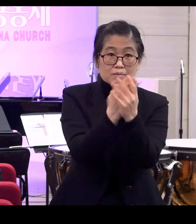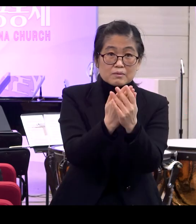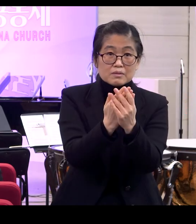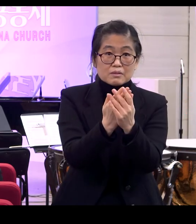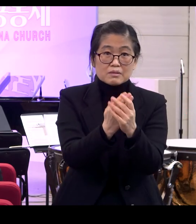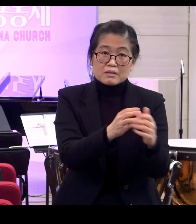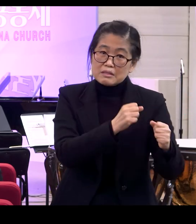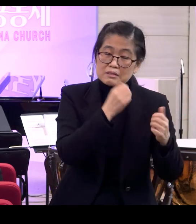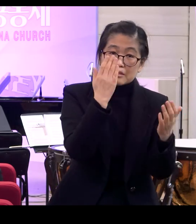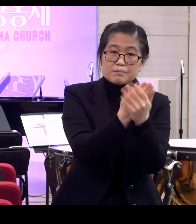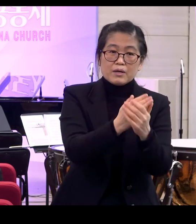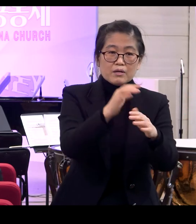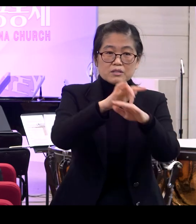어떤 습관에도